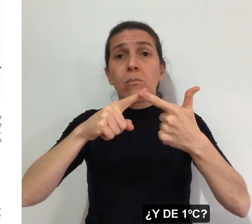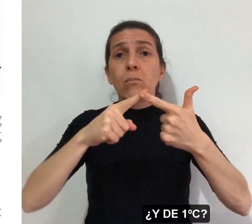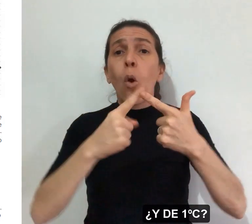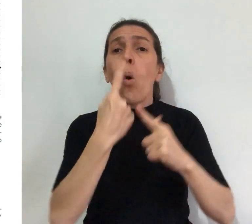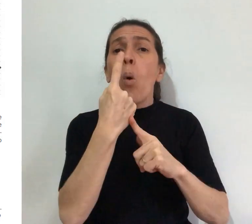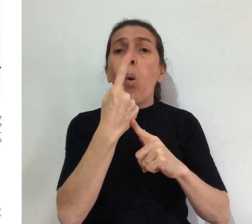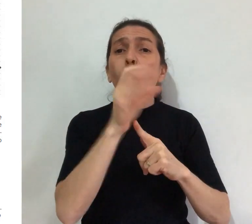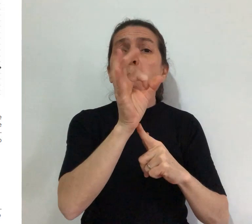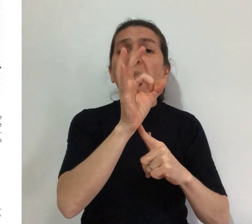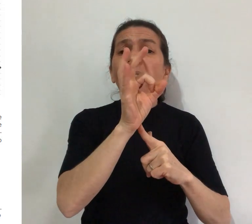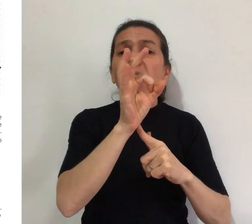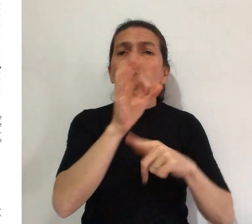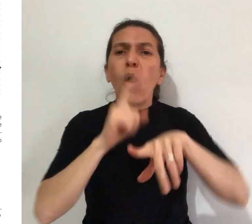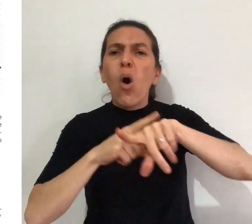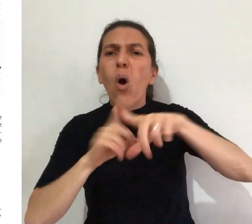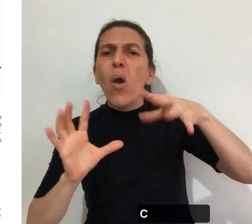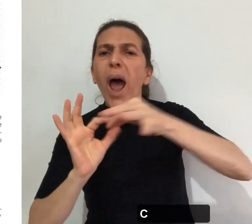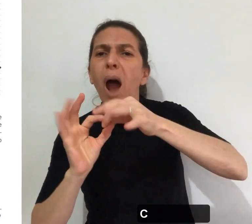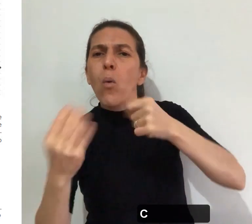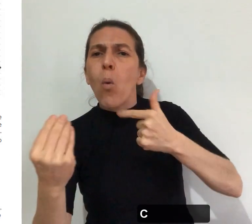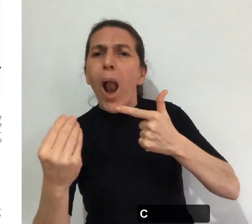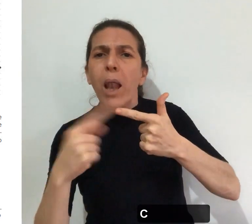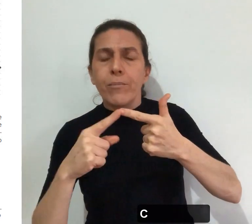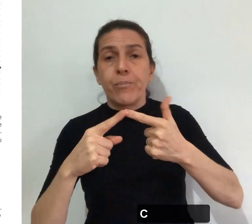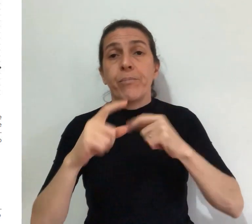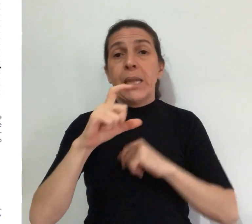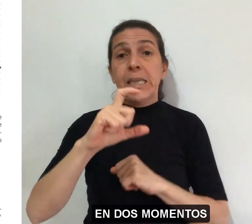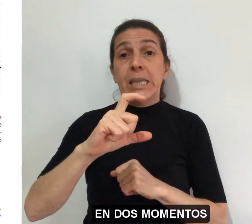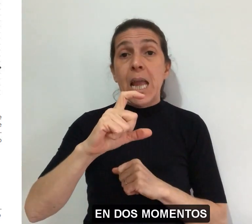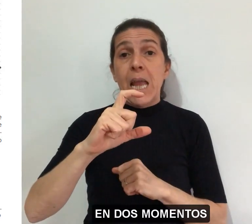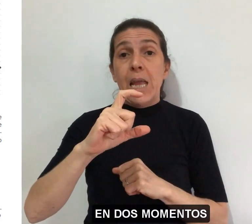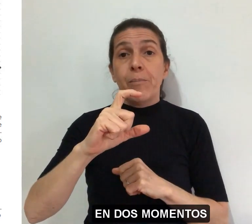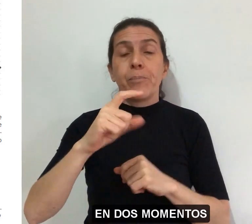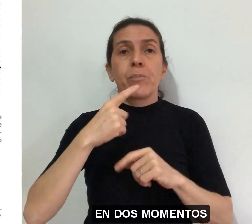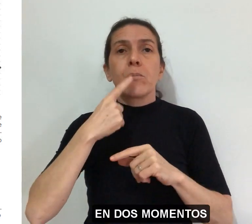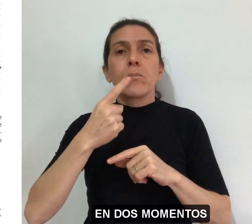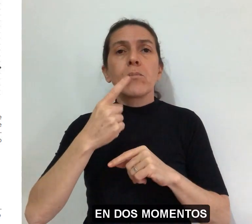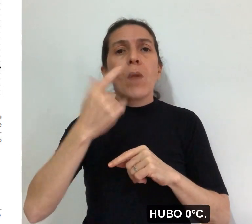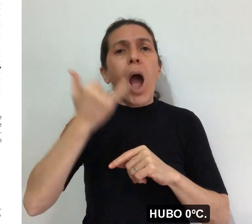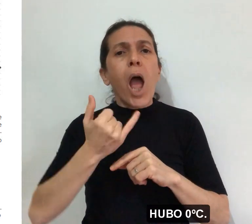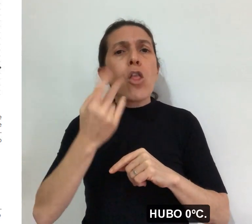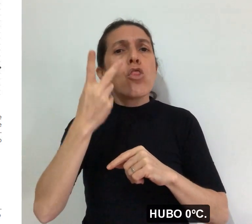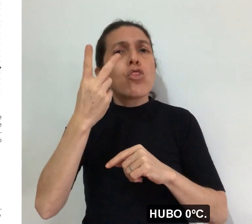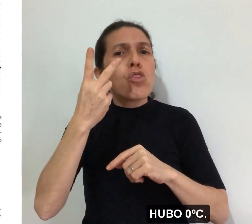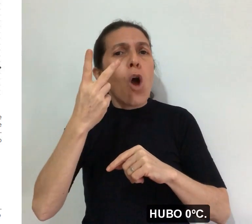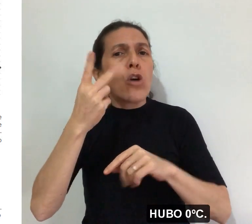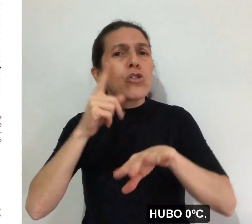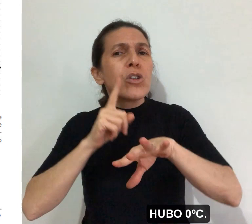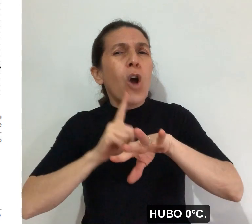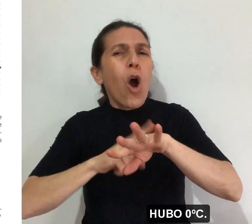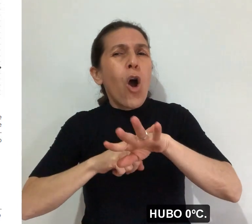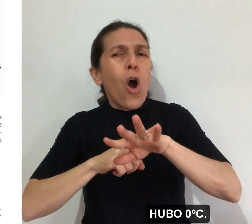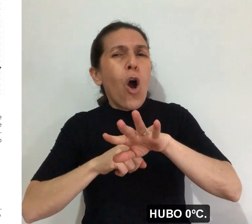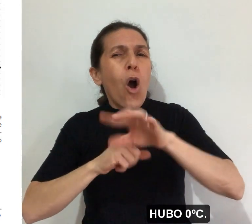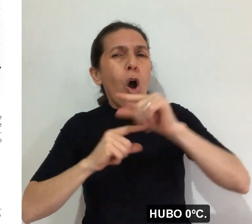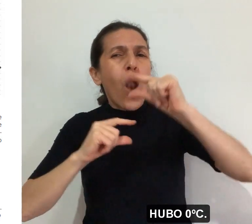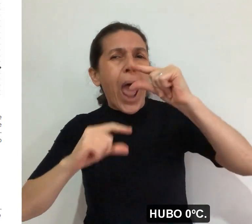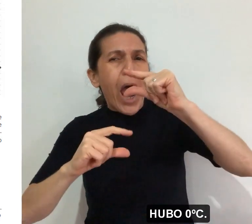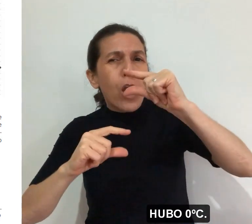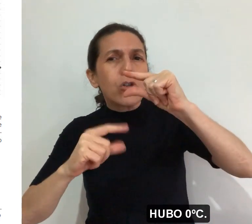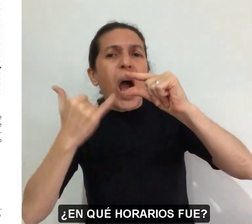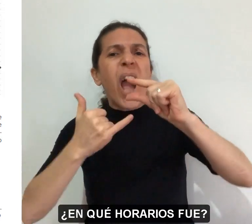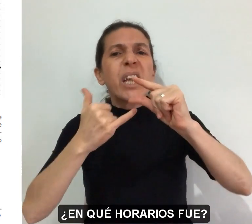centígrados? C. En dos momentos hubo 0 grados